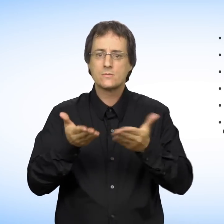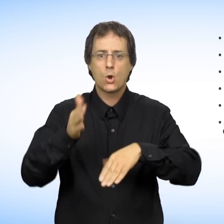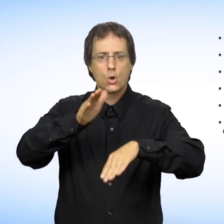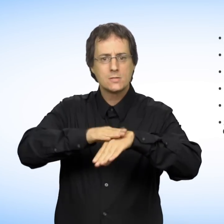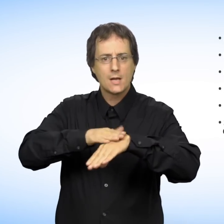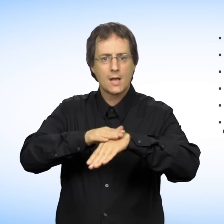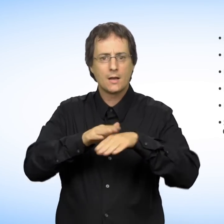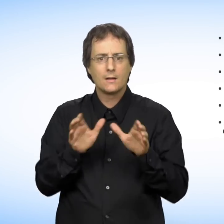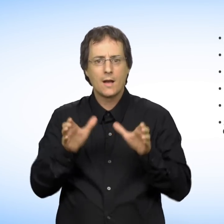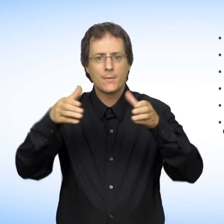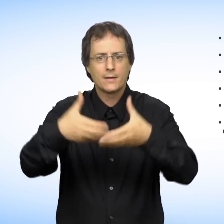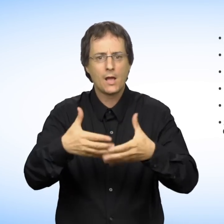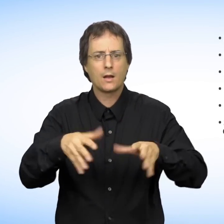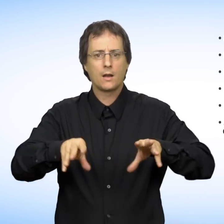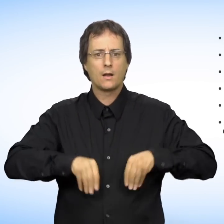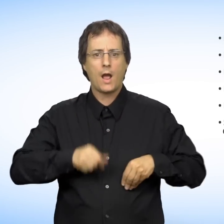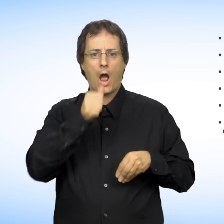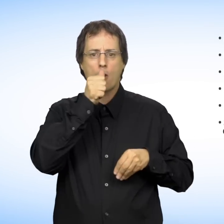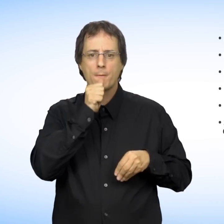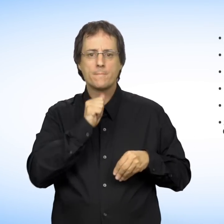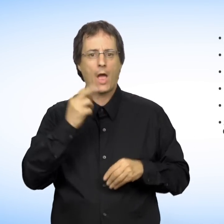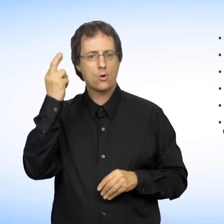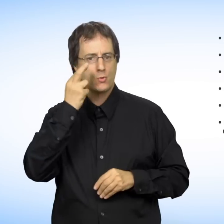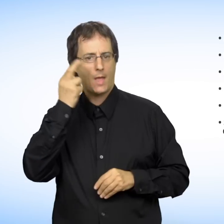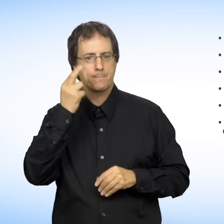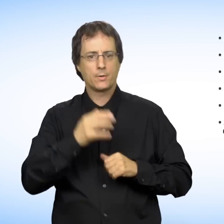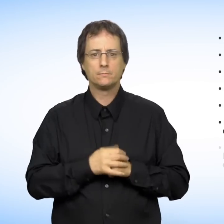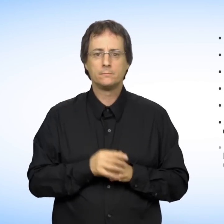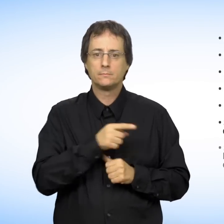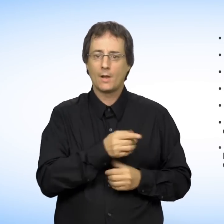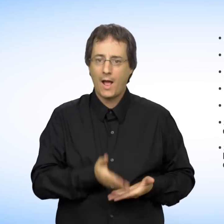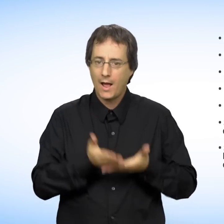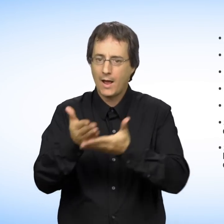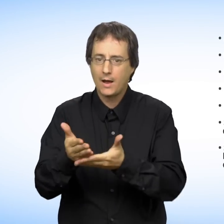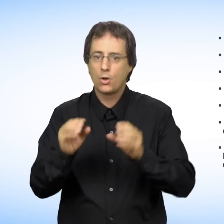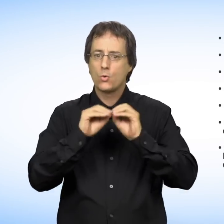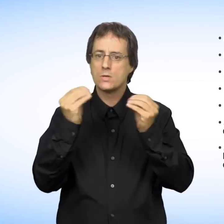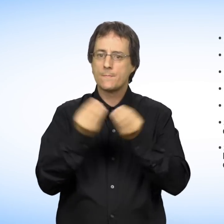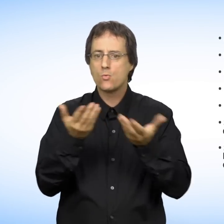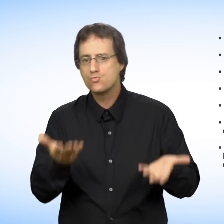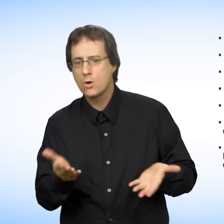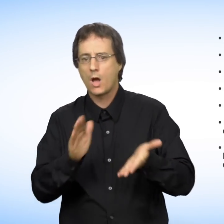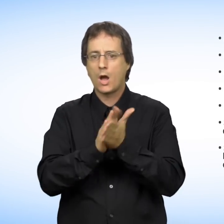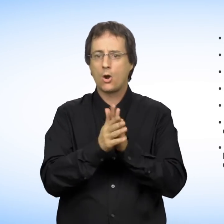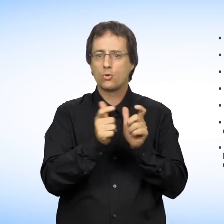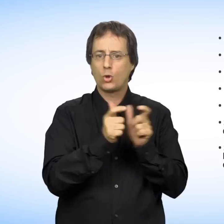service conseil en matière d'accommodement raisonnable et aide les organismes publics ou entreprises privées